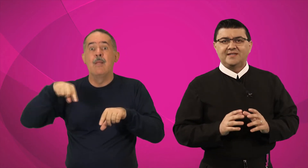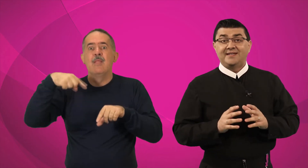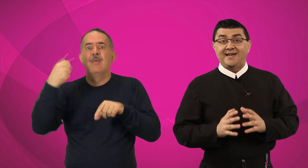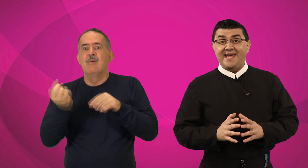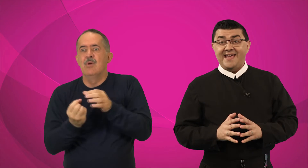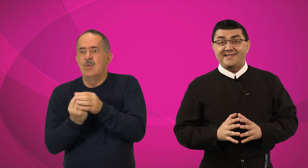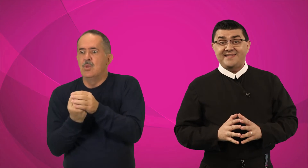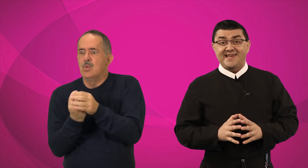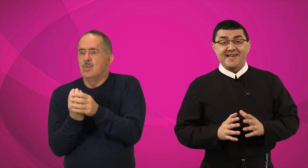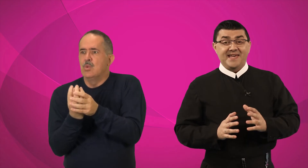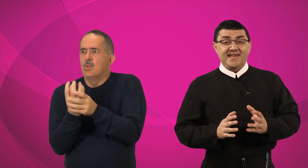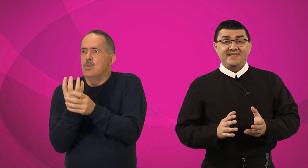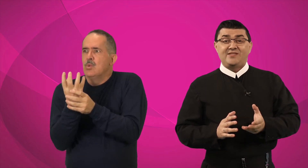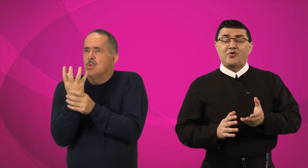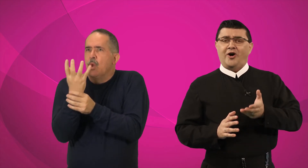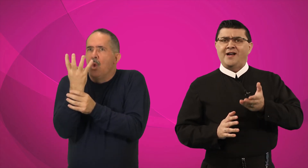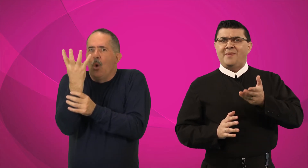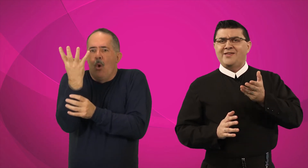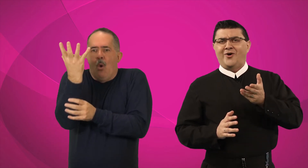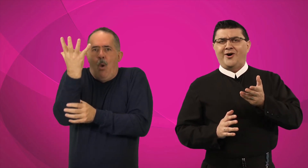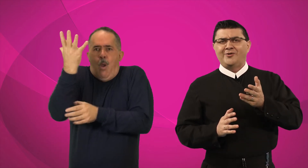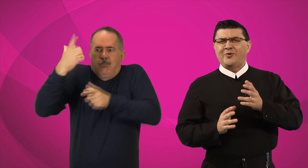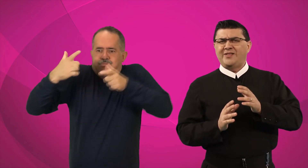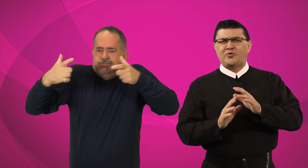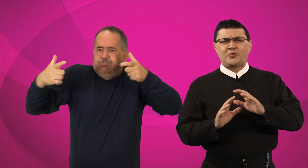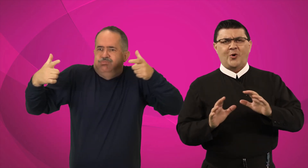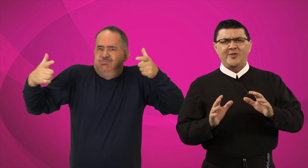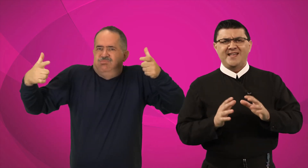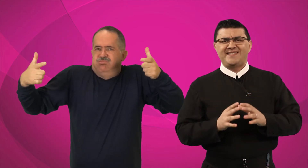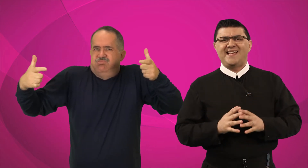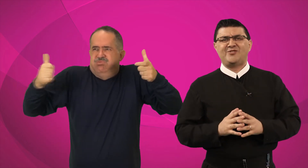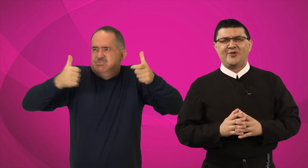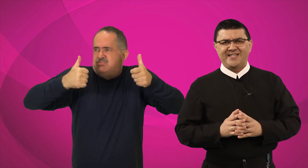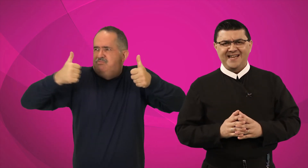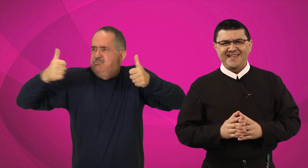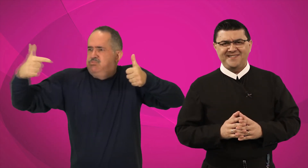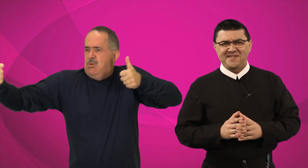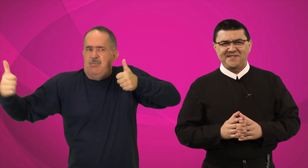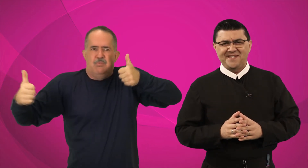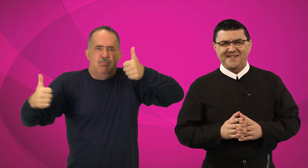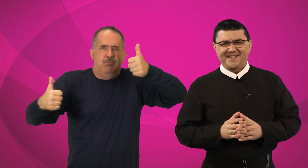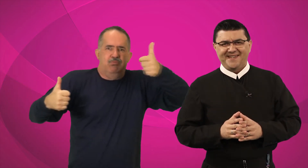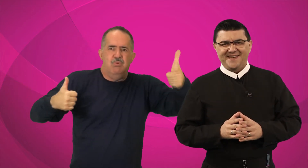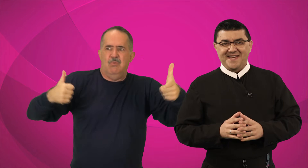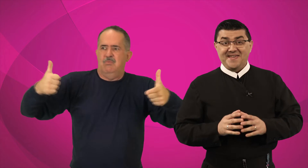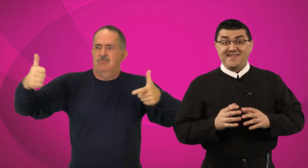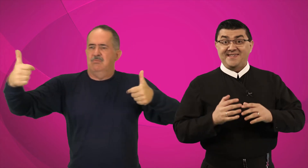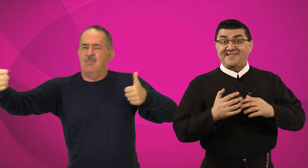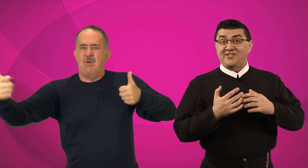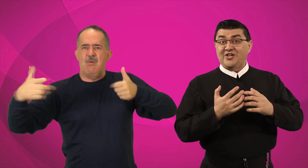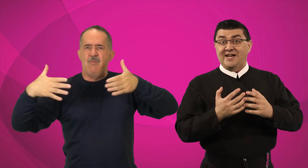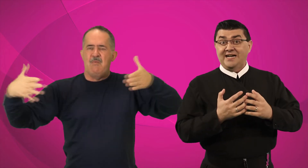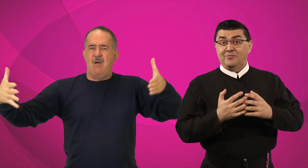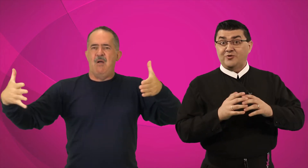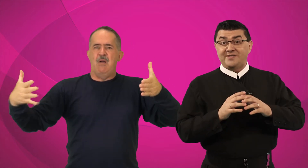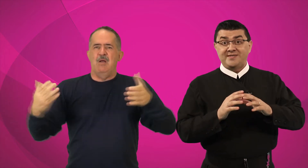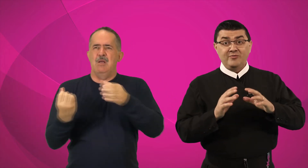cresce e se torna maior do que todas as hortaliças, e estende ramos tão